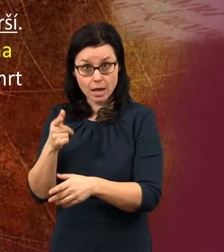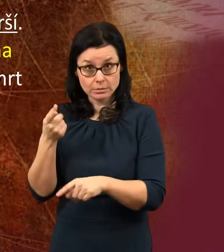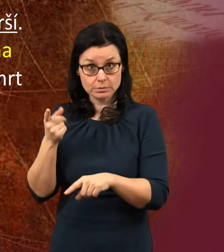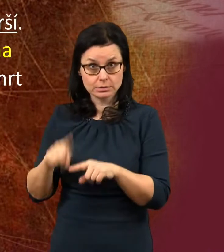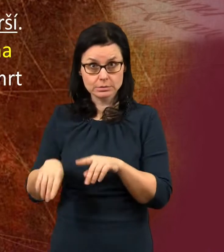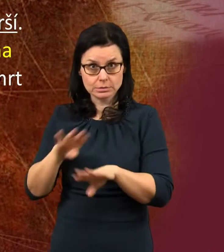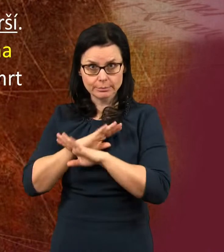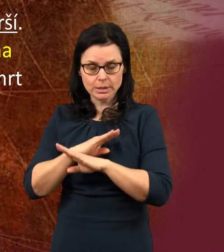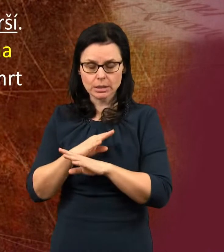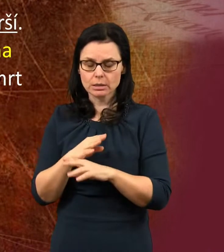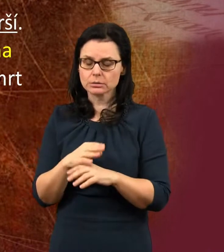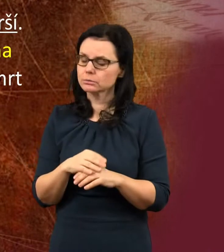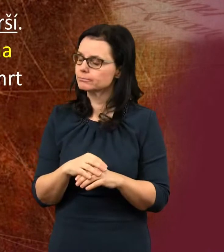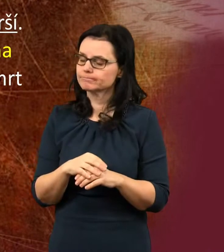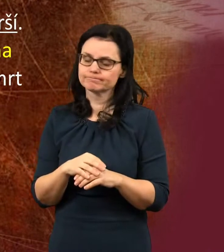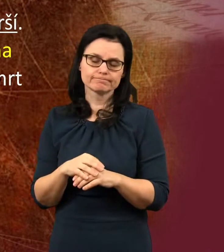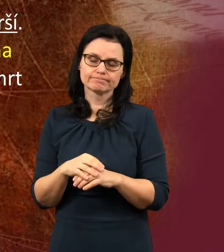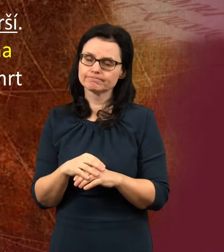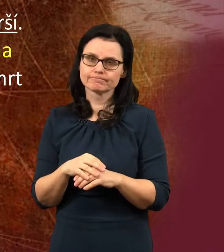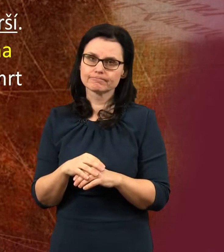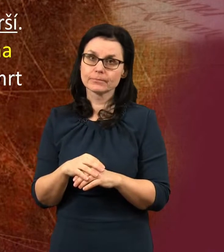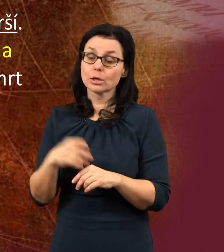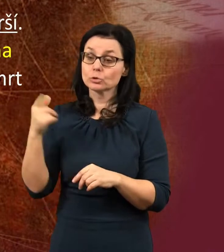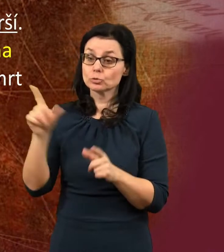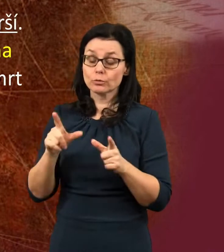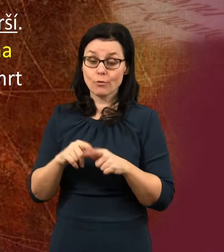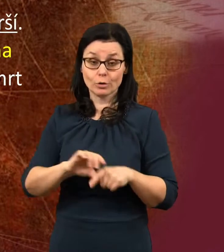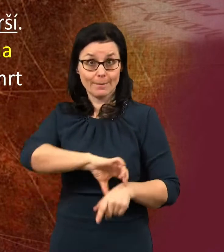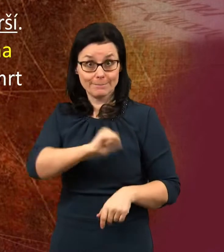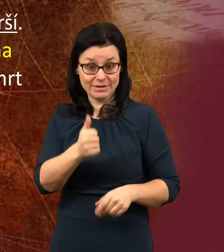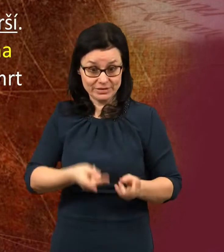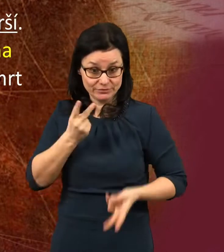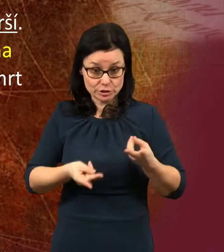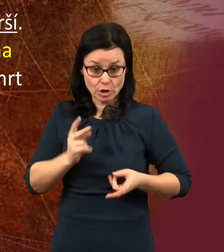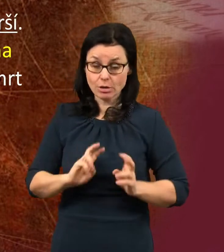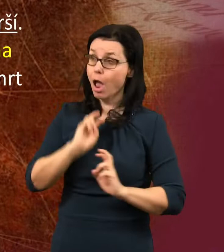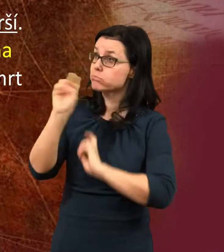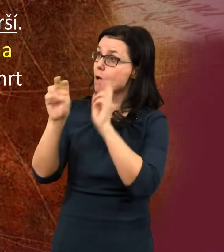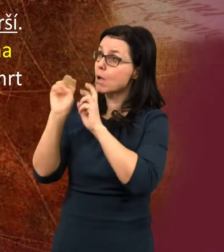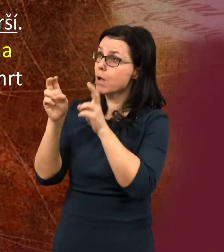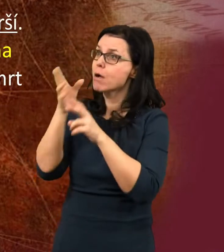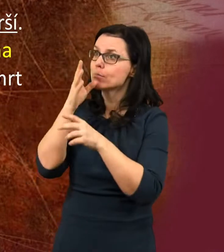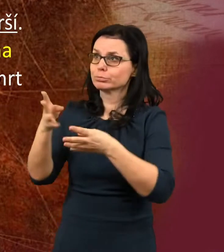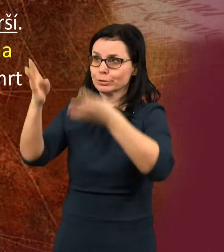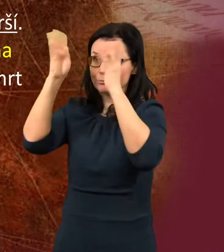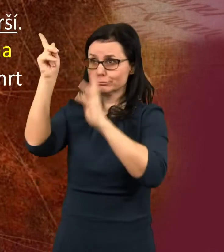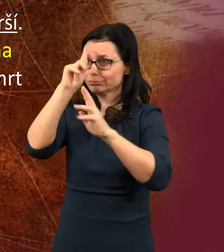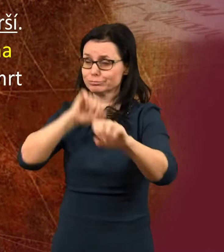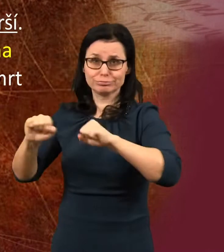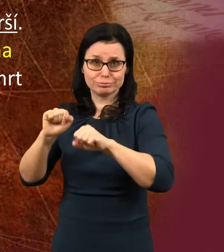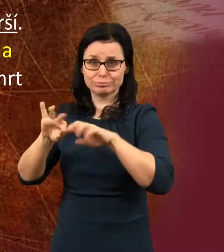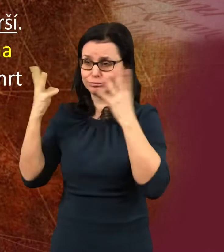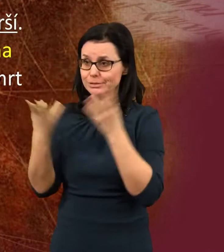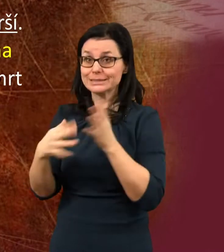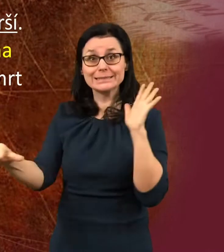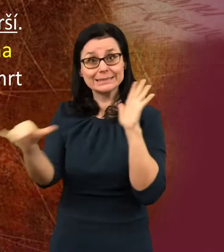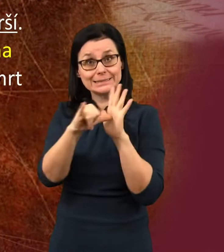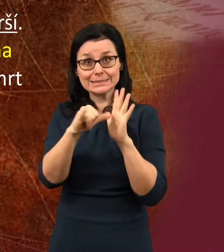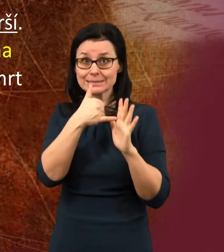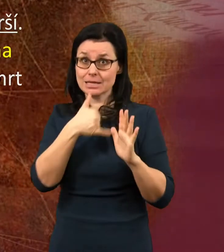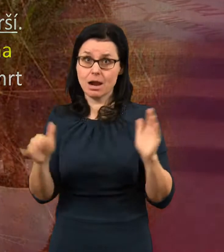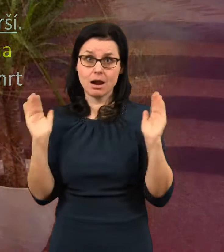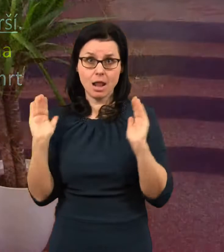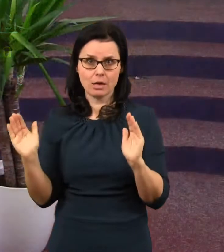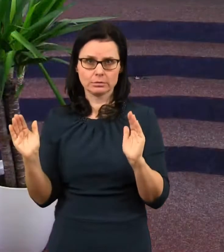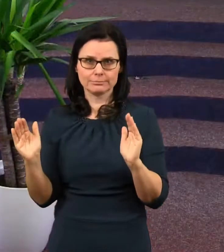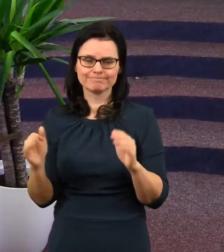Bůh a Kristus je učinní svými kněžími a budou s ním královat po tisíc let. Důfám,